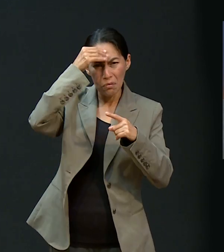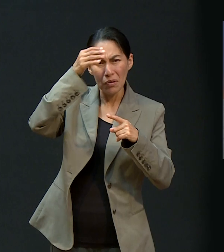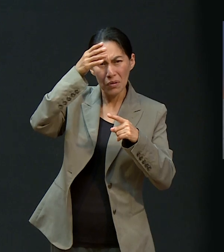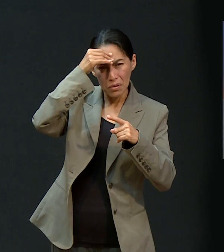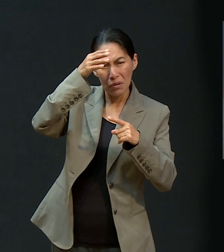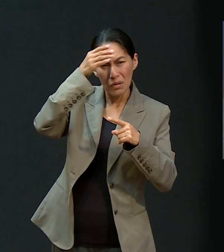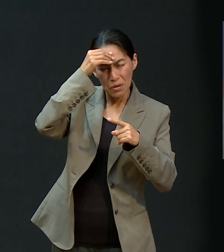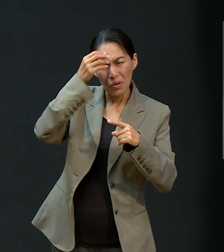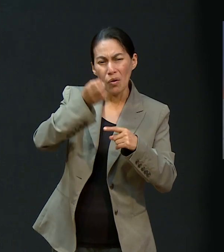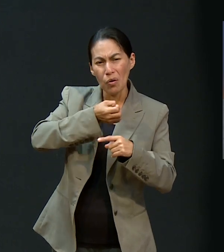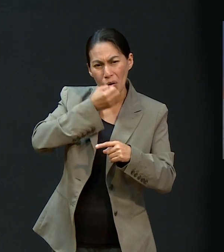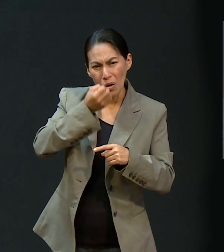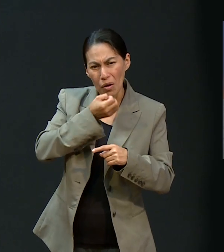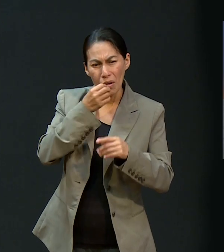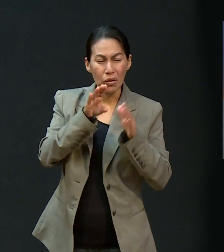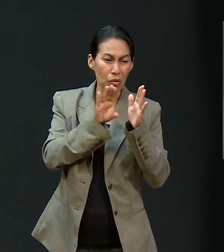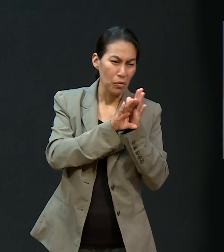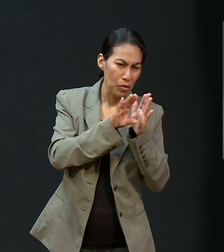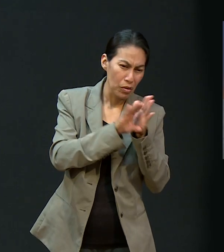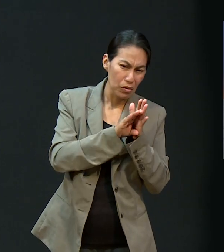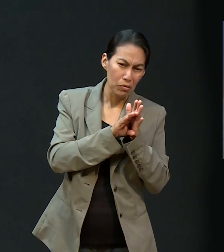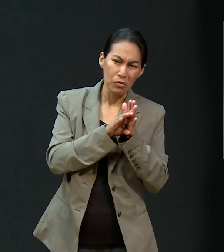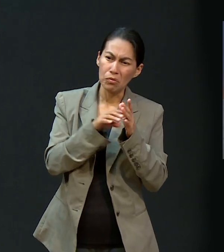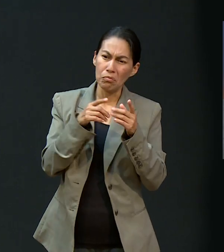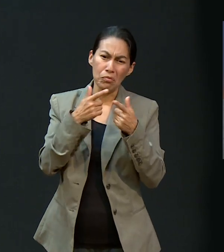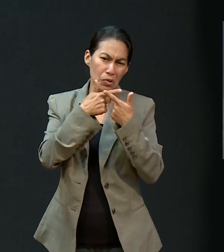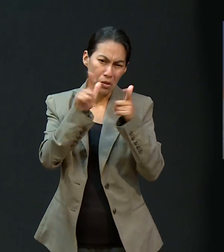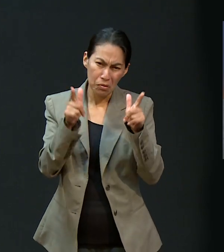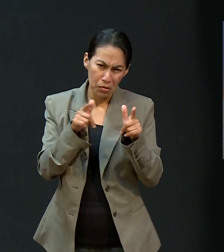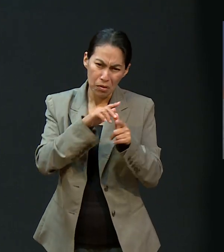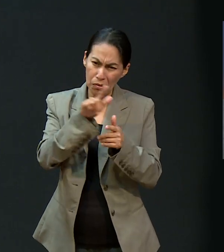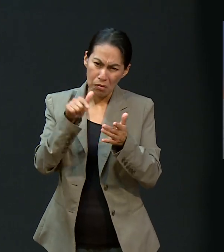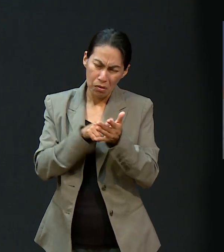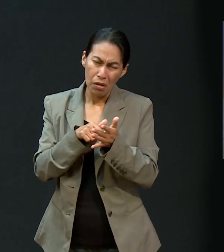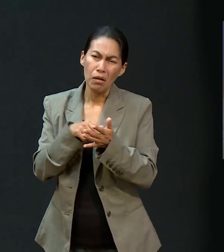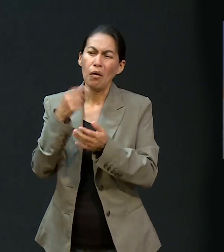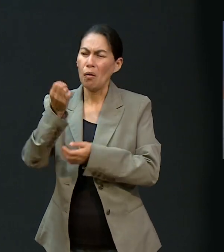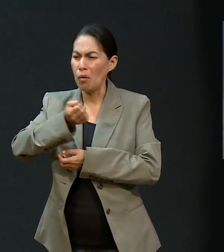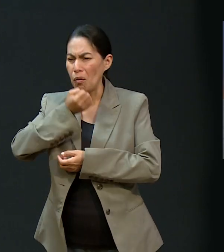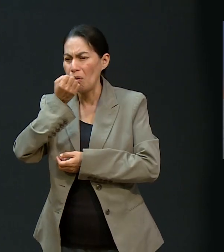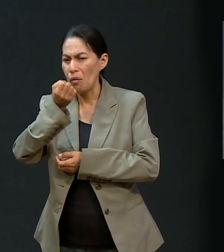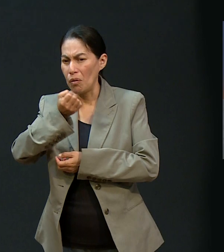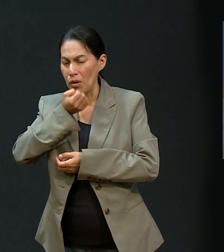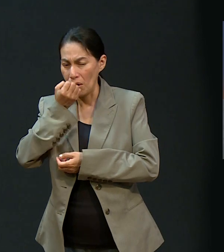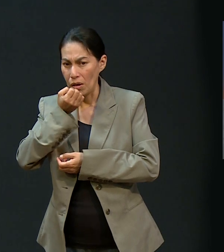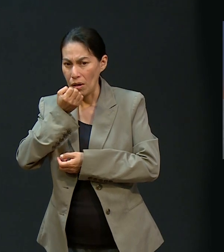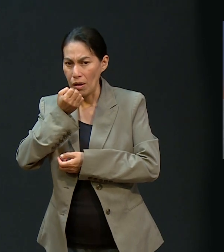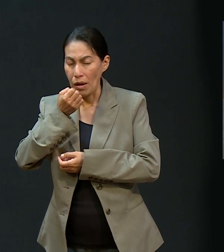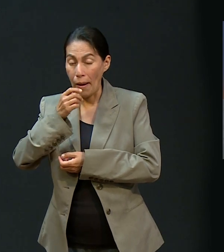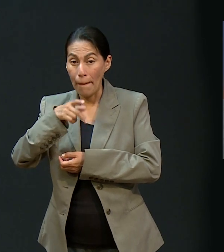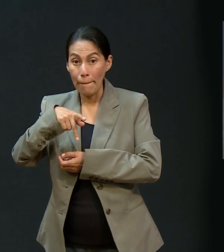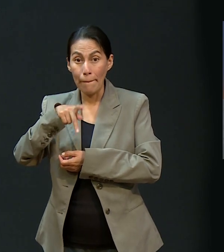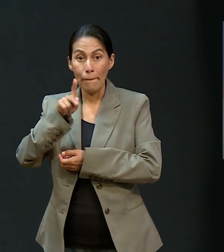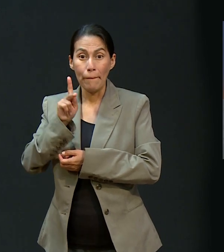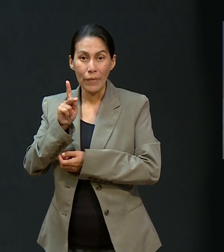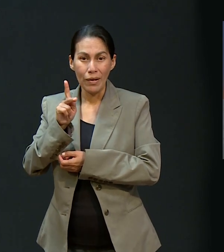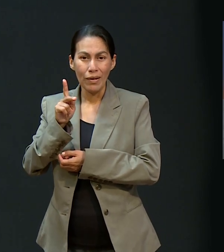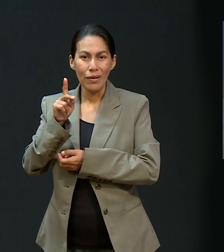en la iglesia aprendíamos que había que orar, que estemos en nuestro cuarto, oremos al Señor. Yo en público, en esto.